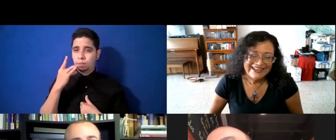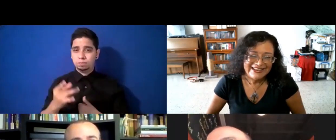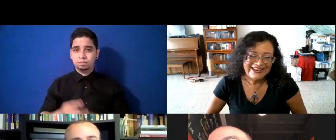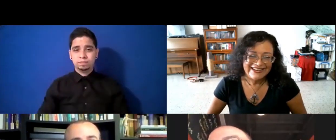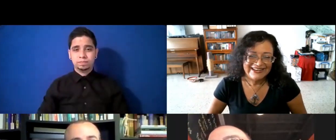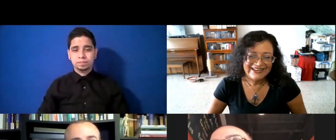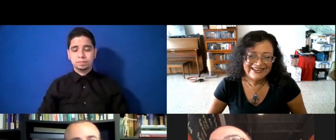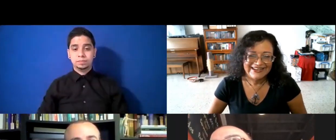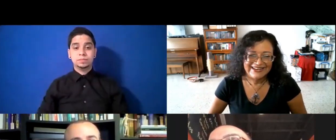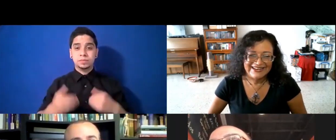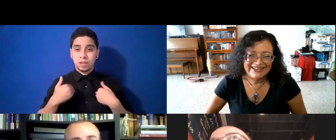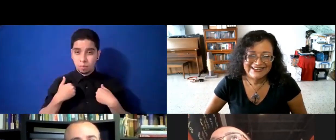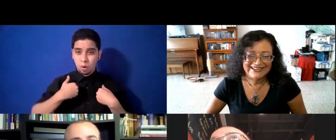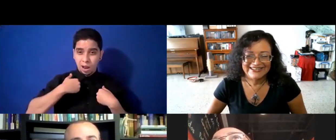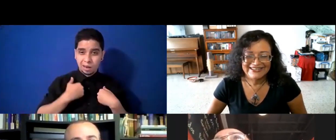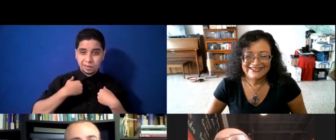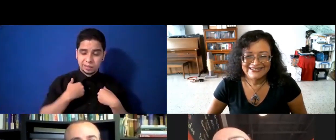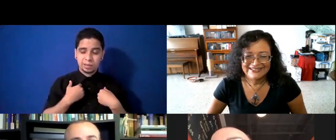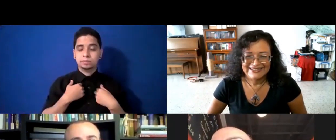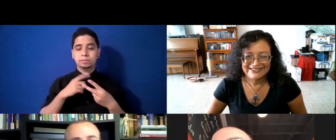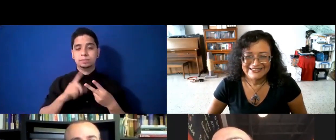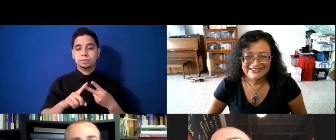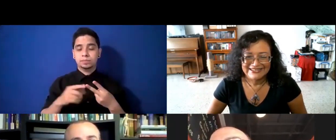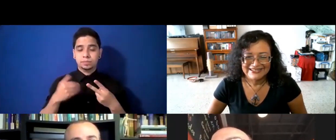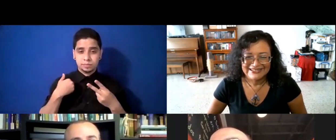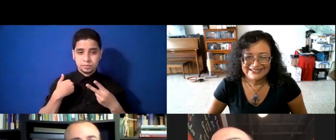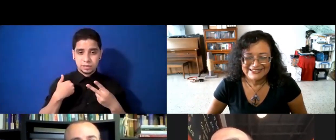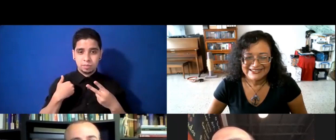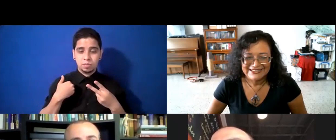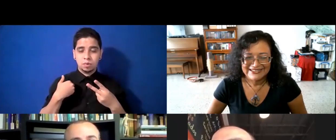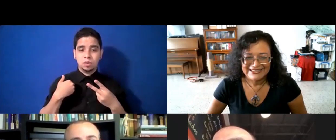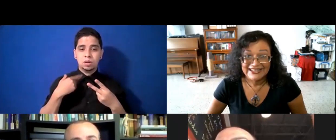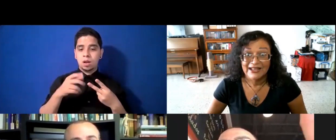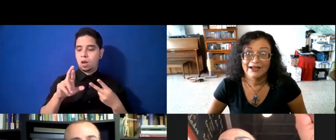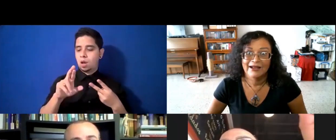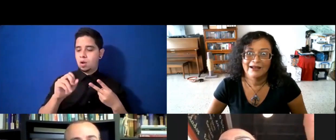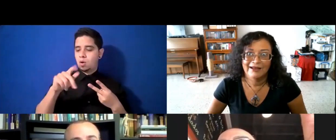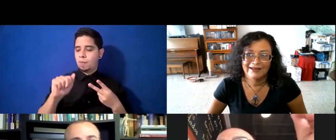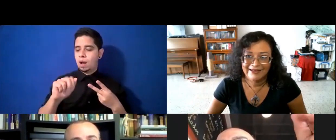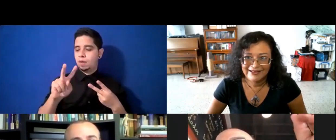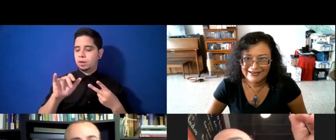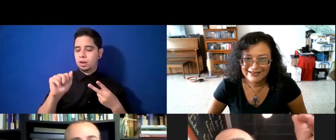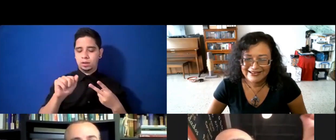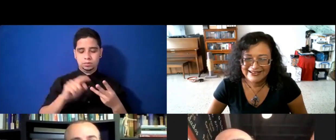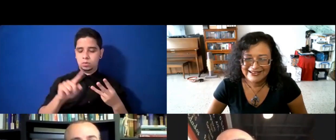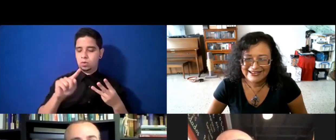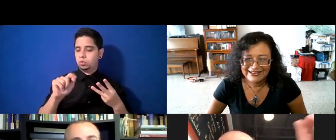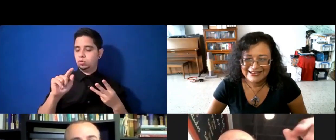alitas, en aperitivos tenemos los montaditos de tortones con ropa vieja, tenemos las croquetas de bacalao,